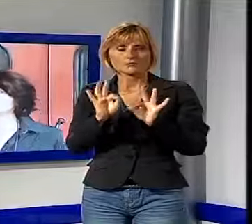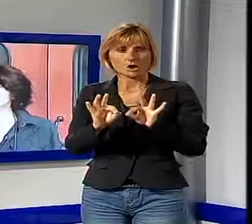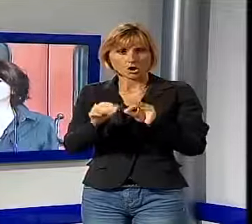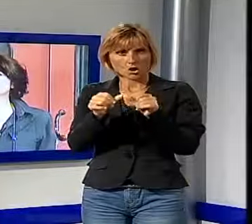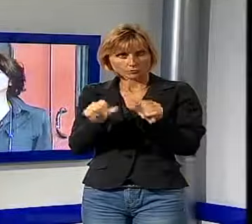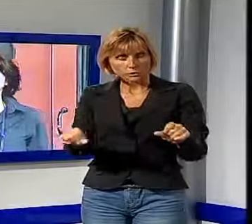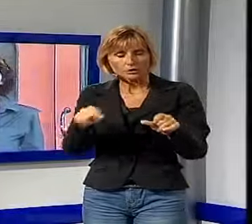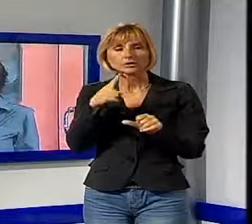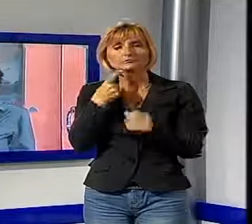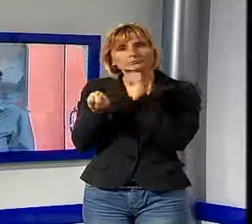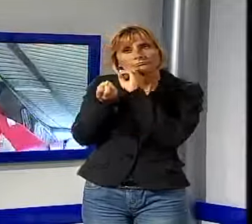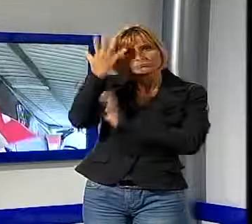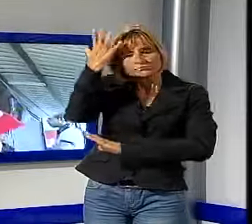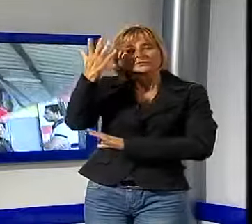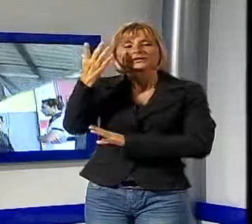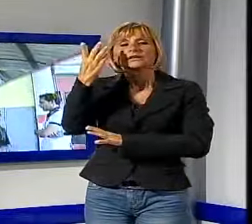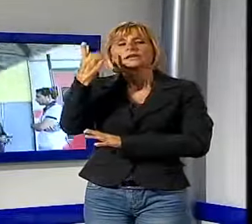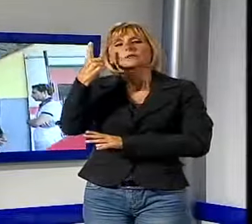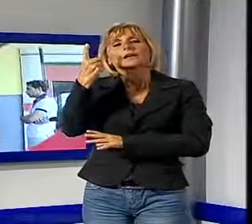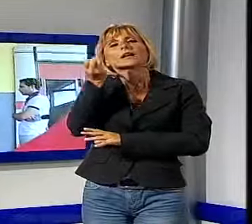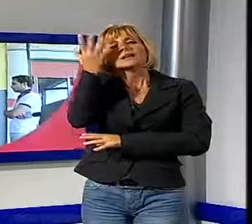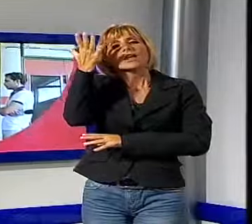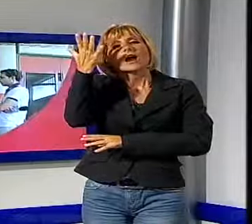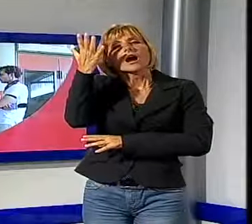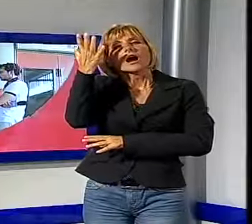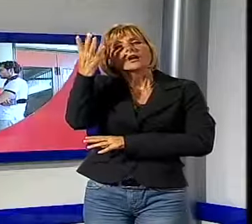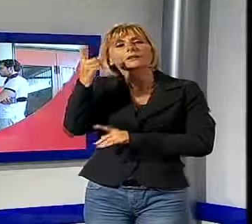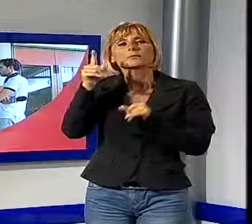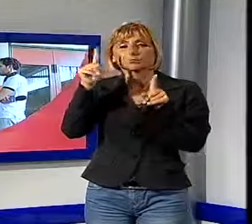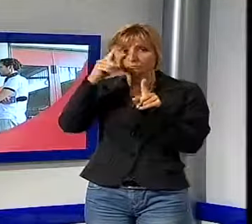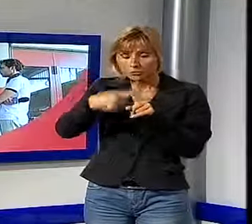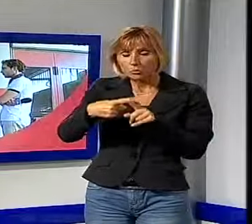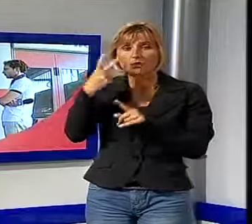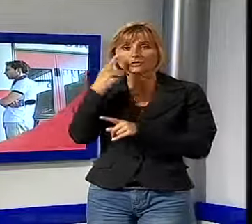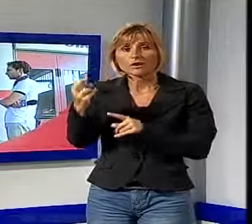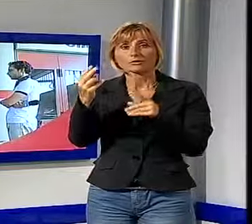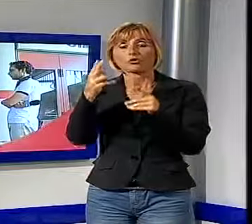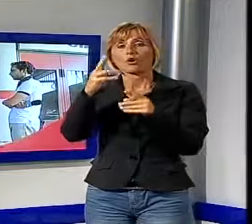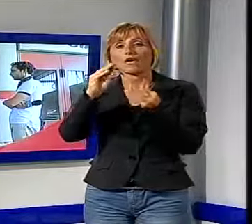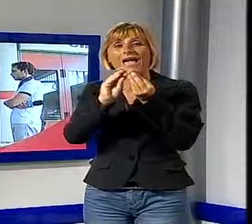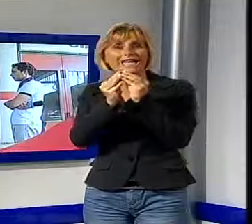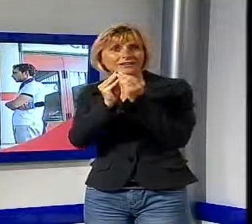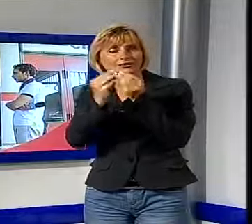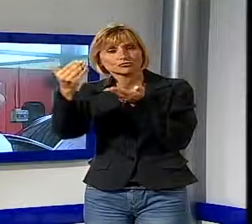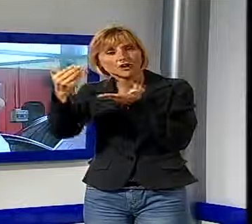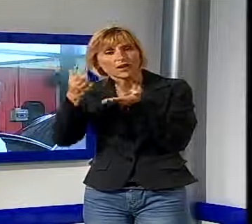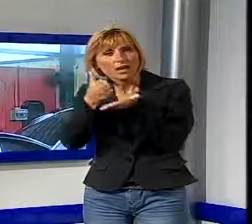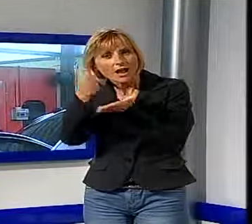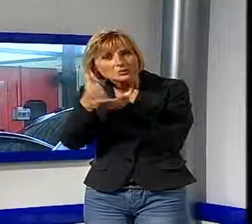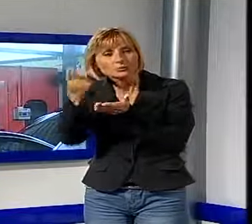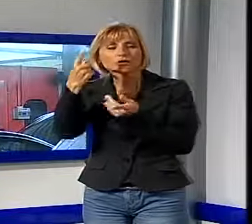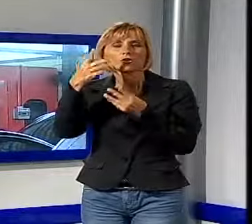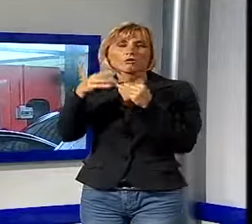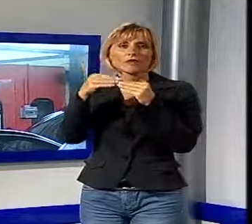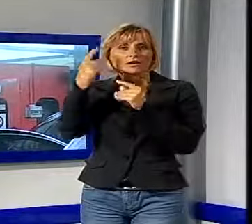fonte di ispirazione e luogo ideale per creare. Ma qui ha trovato anche degli artigiani che l'aiutano a realizzare le sue